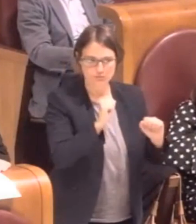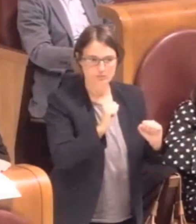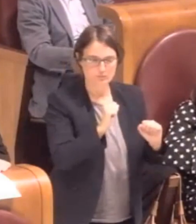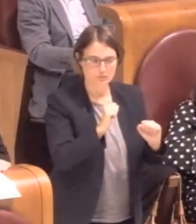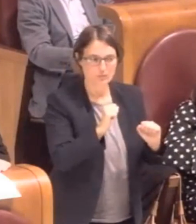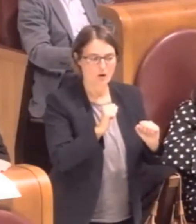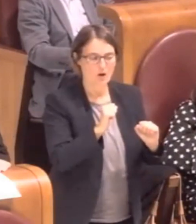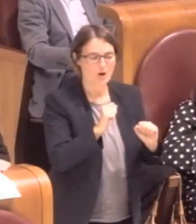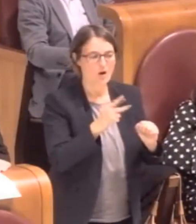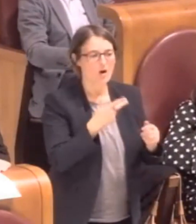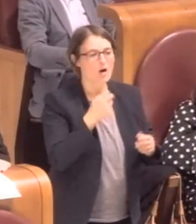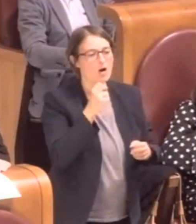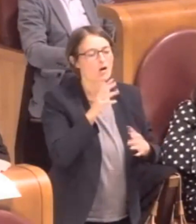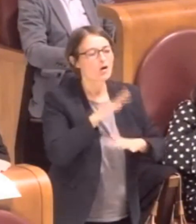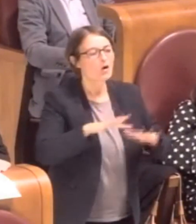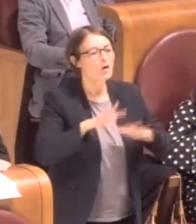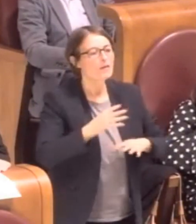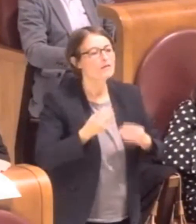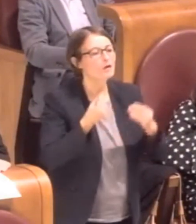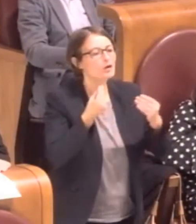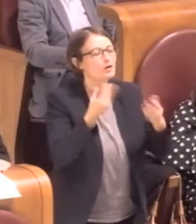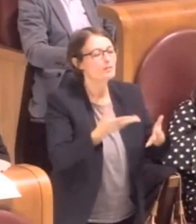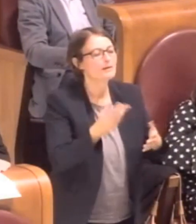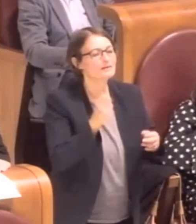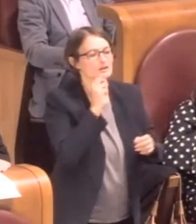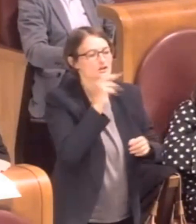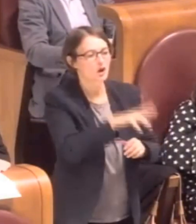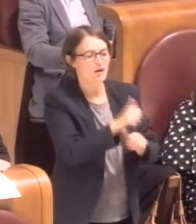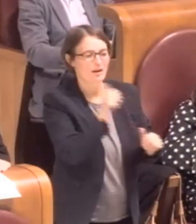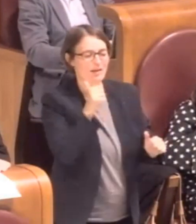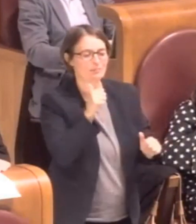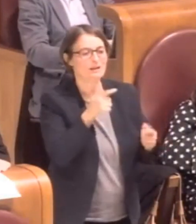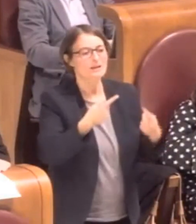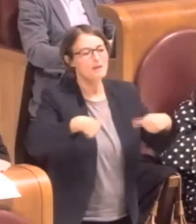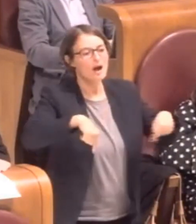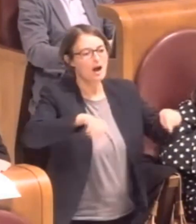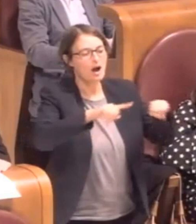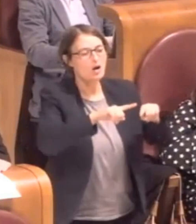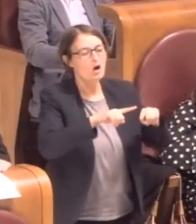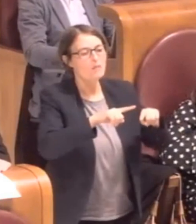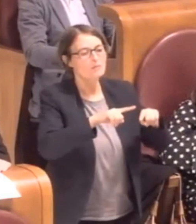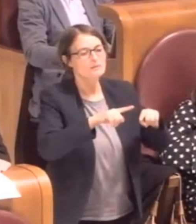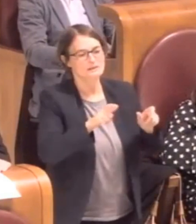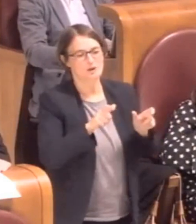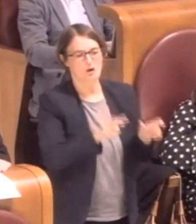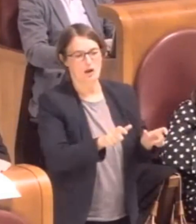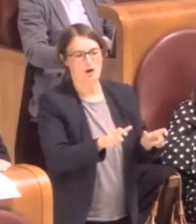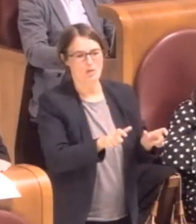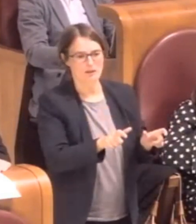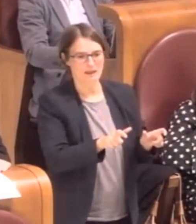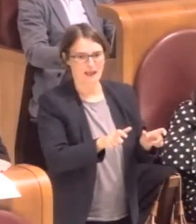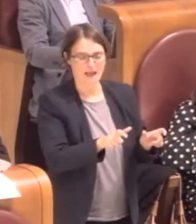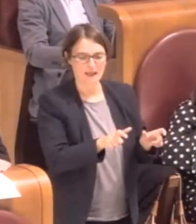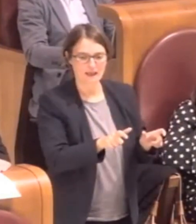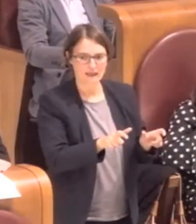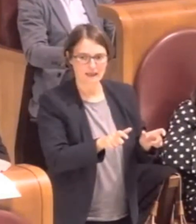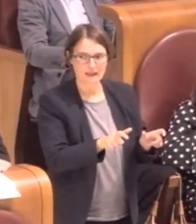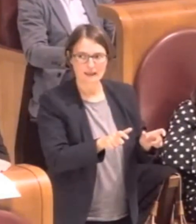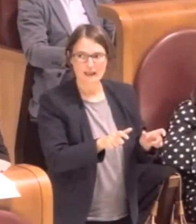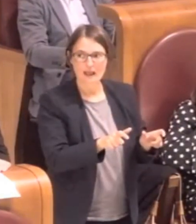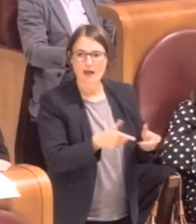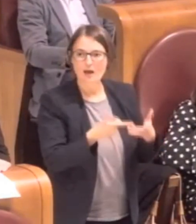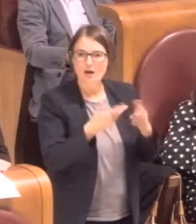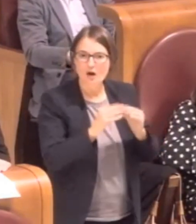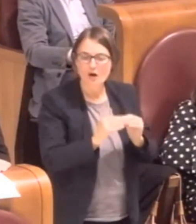informativa della commissione consigliare competente che si può esprimere con efficace vincolante sulla